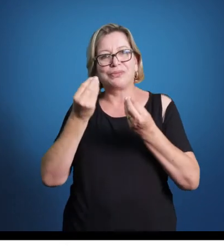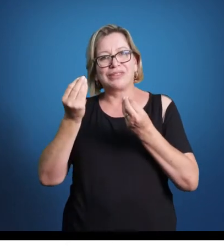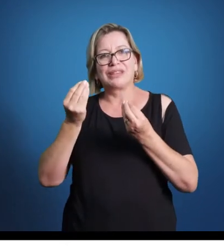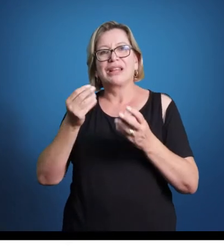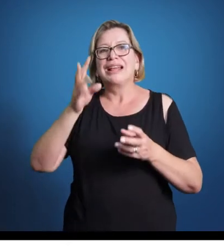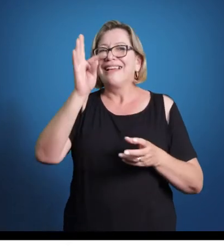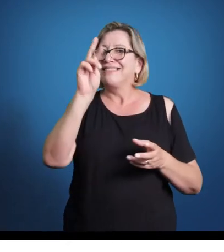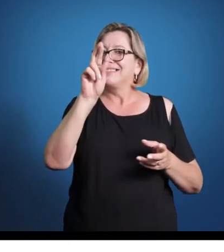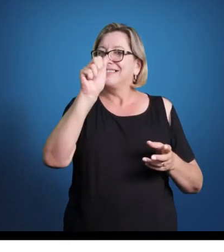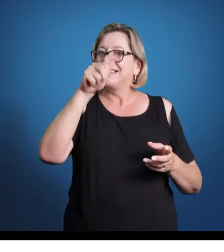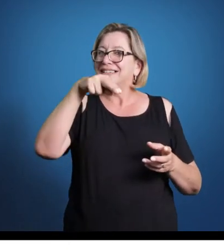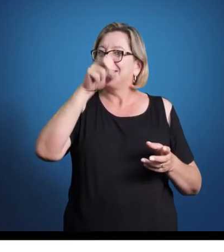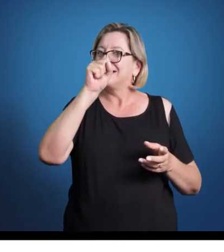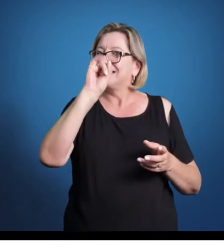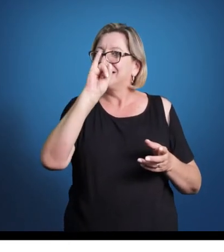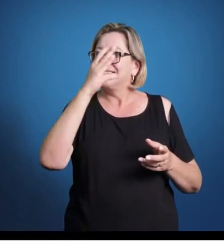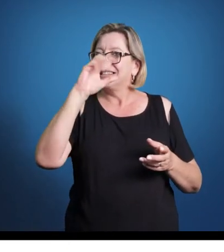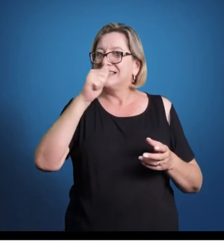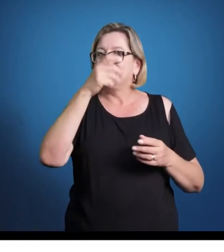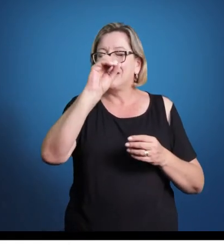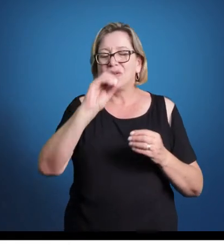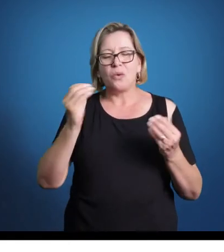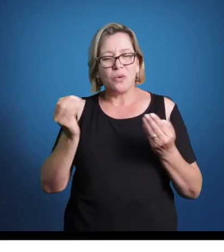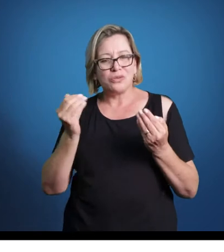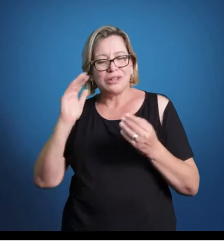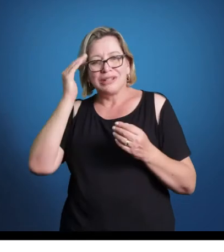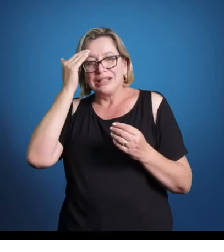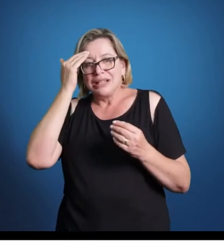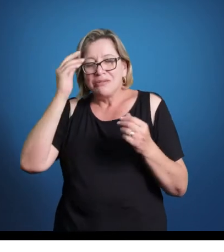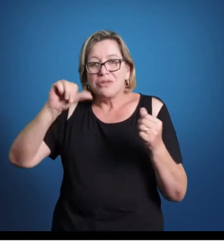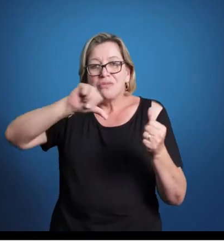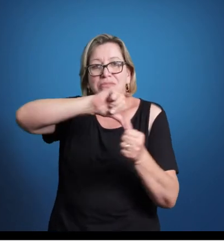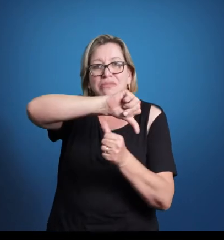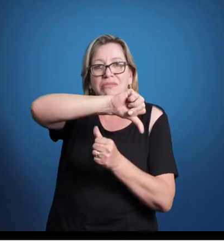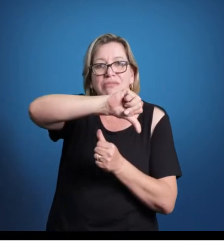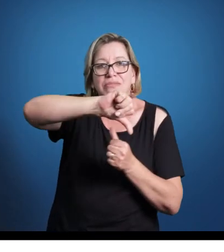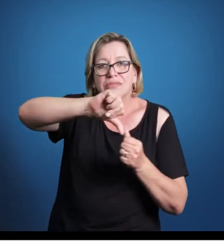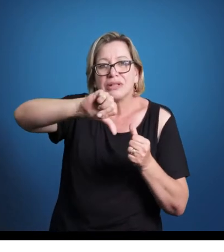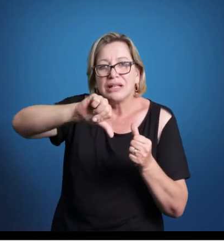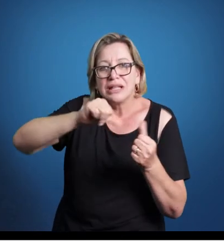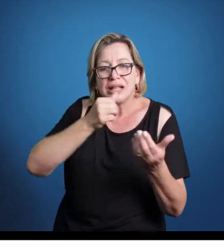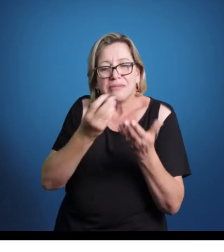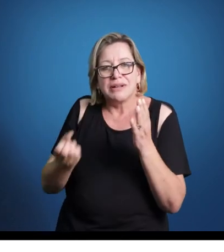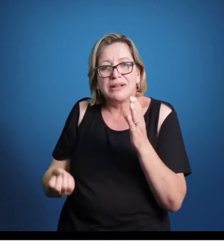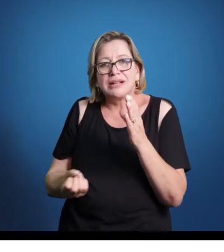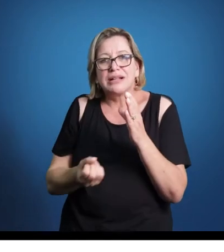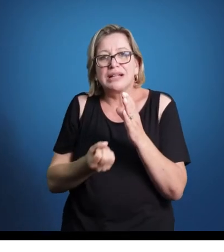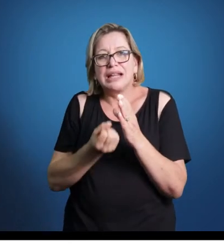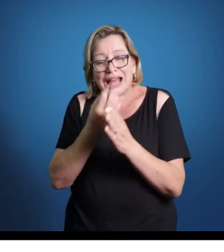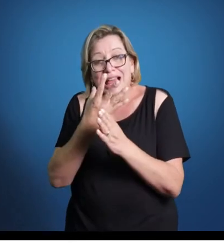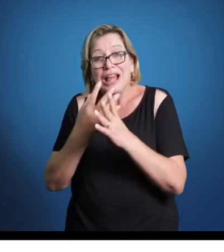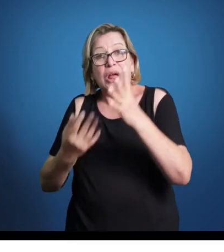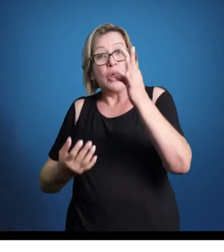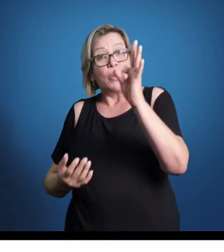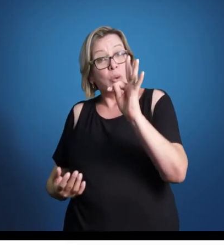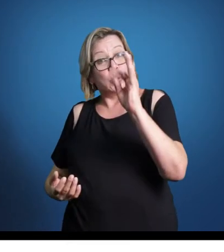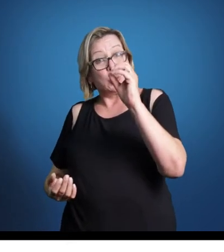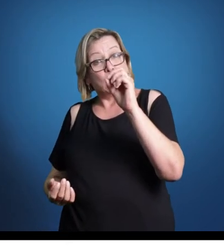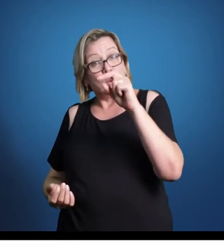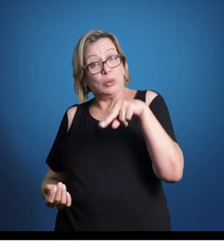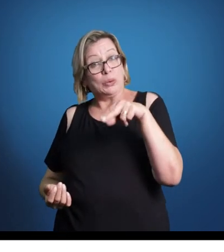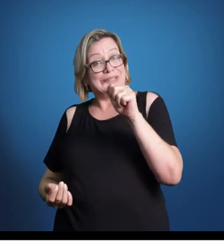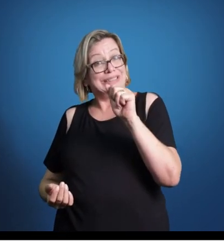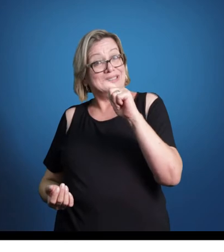que viriam a seguir, mas hoje nós entendemos aquele momento como uma transição para a formulação do sistema tonal. O sistema tonal que é o